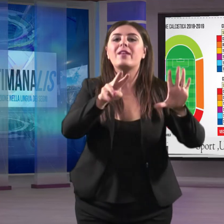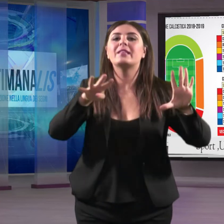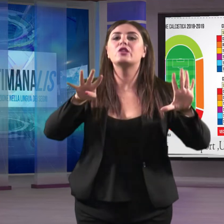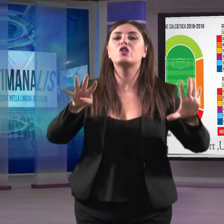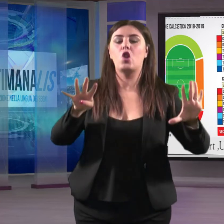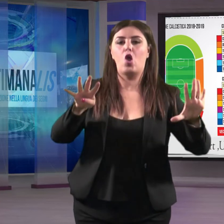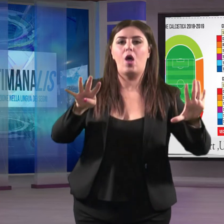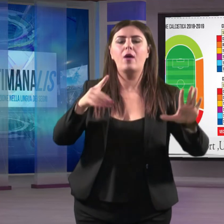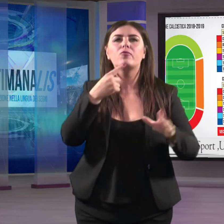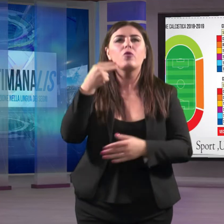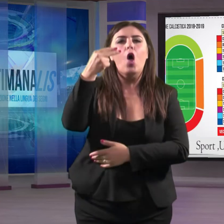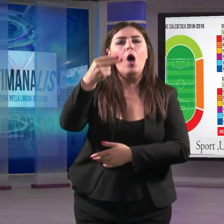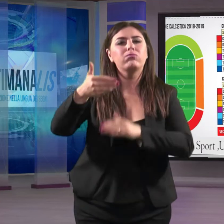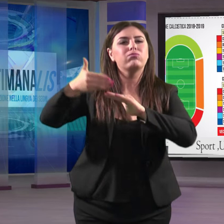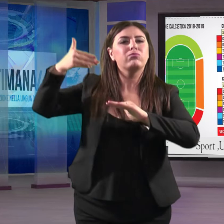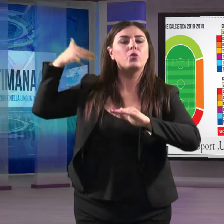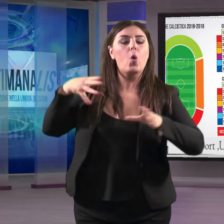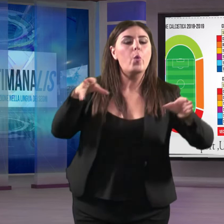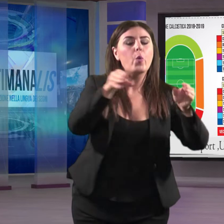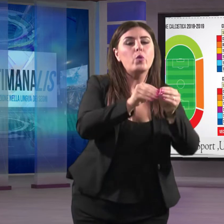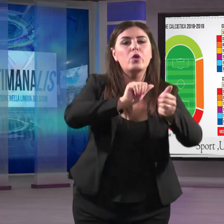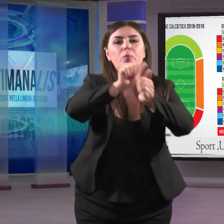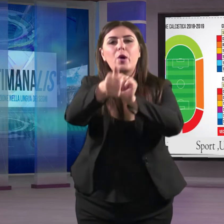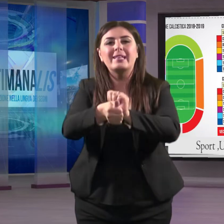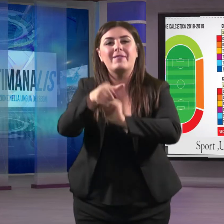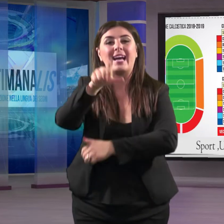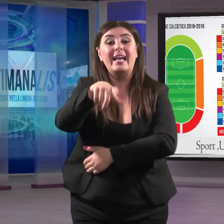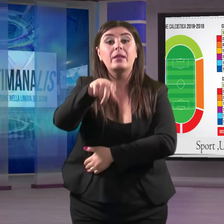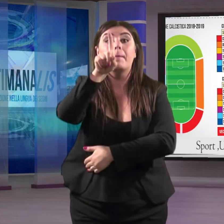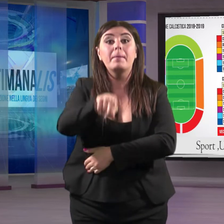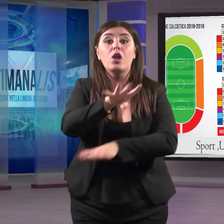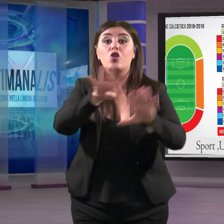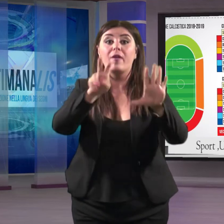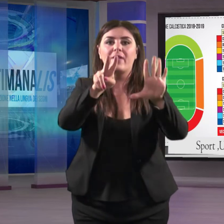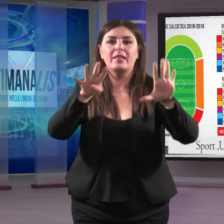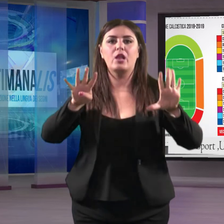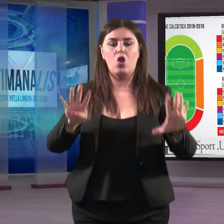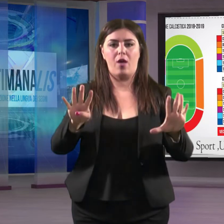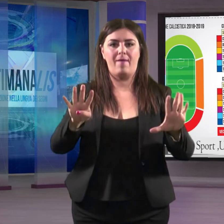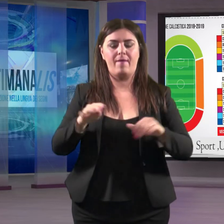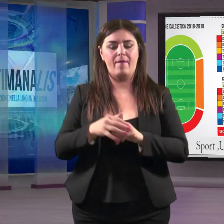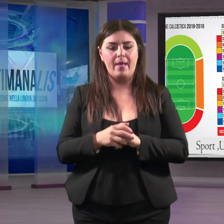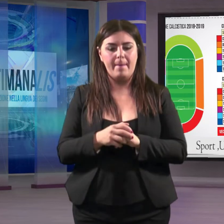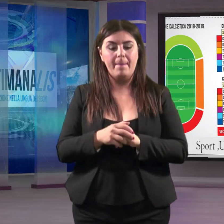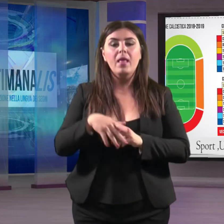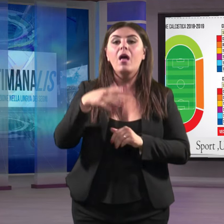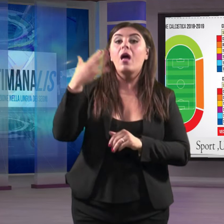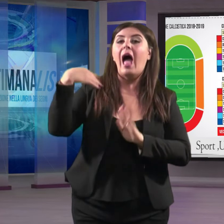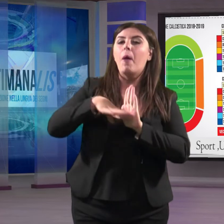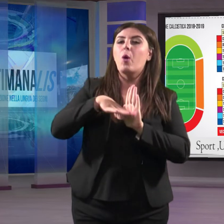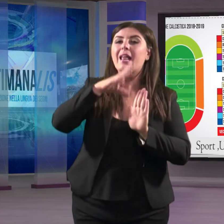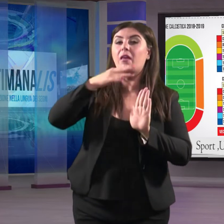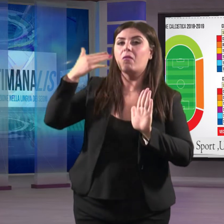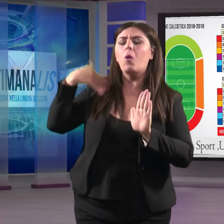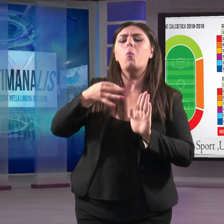ritorno alla denominazione Unione Sportiva Catanzaro 1929. I vecchi abbonati potranno